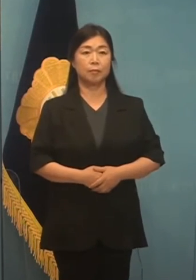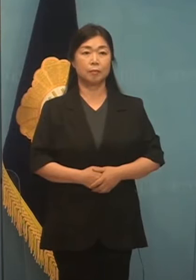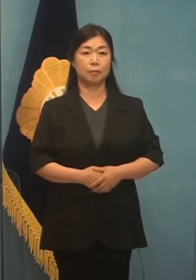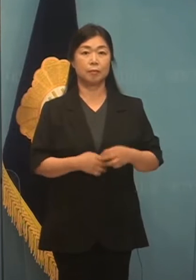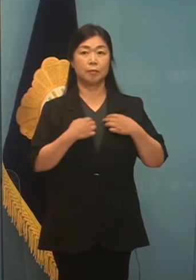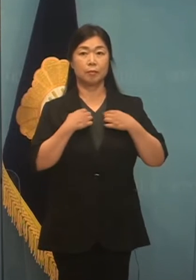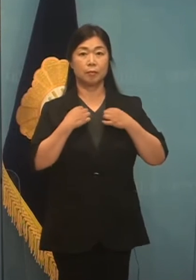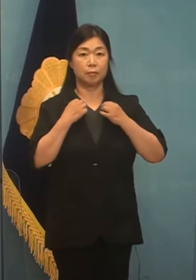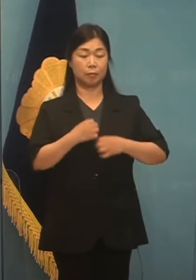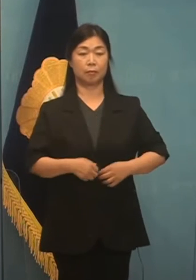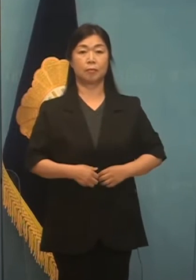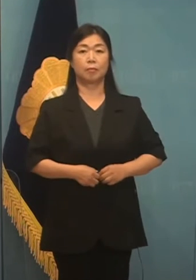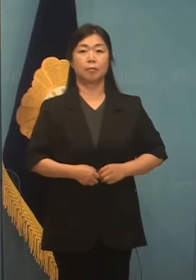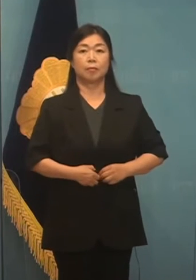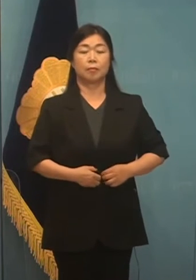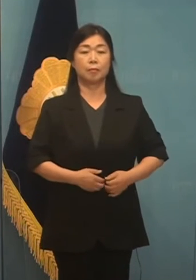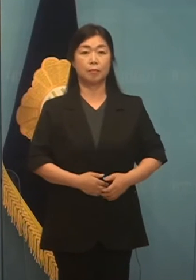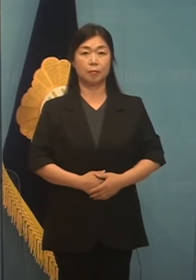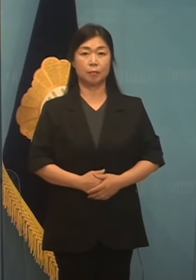안녕하세요.